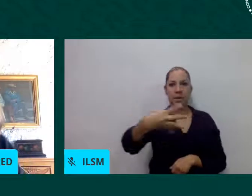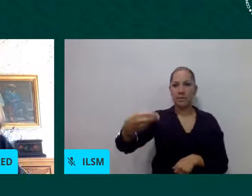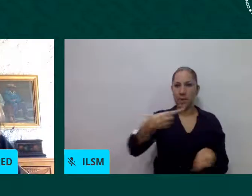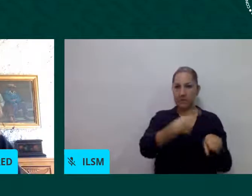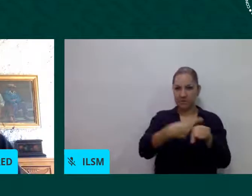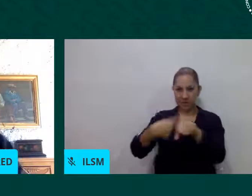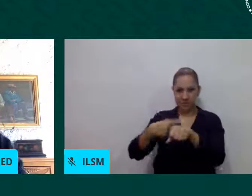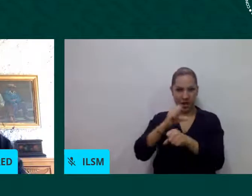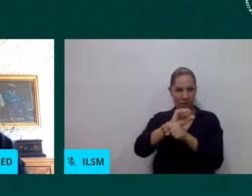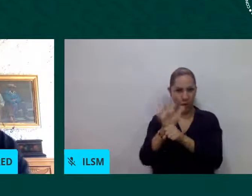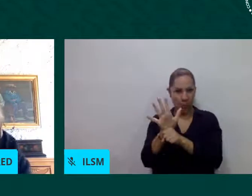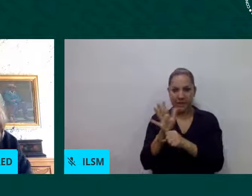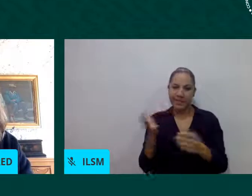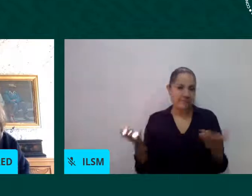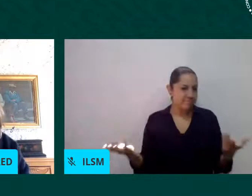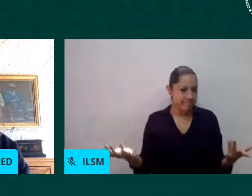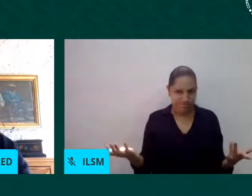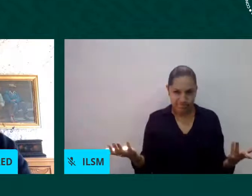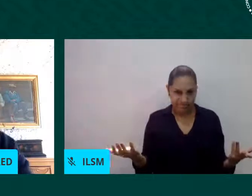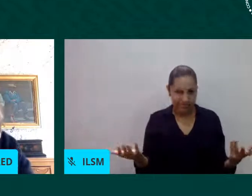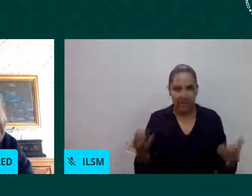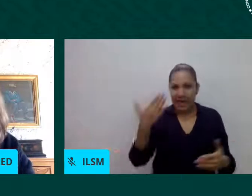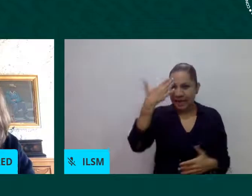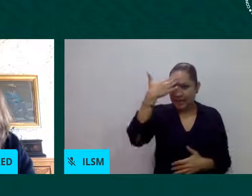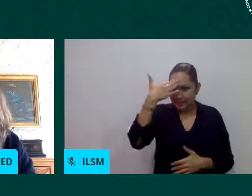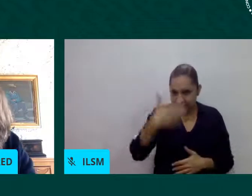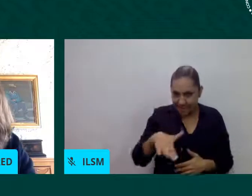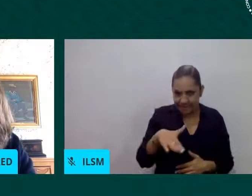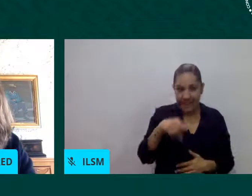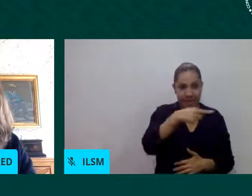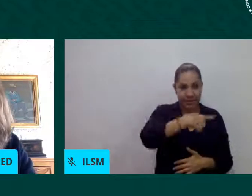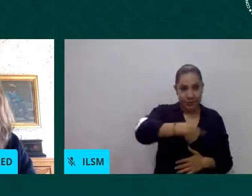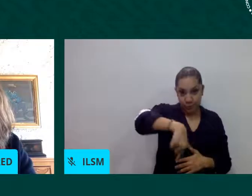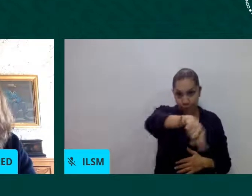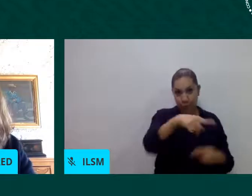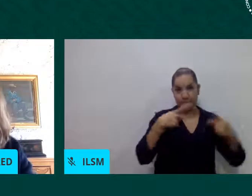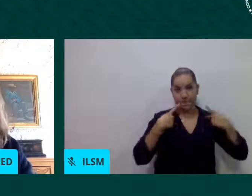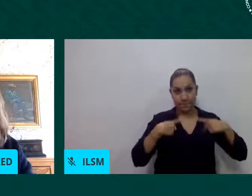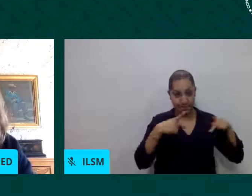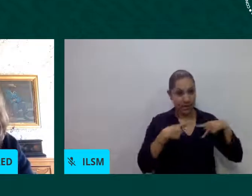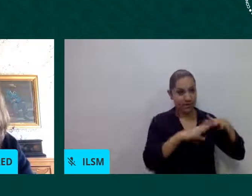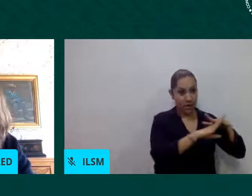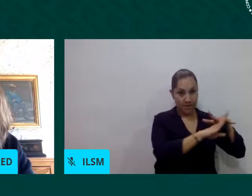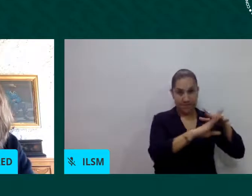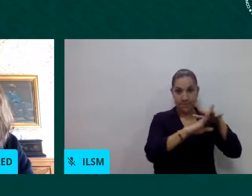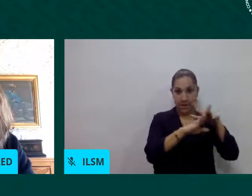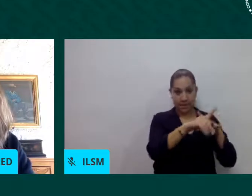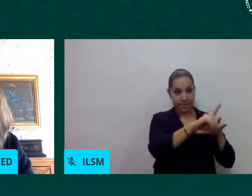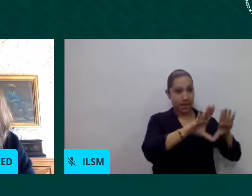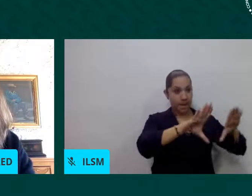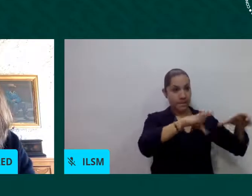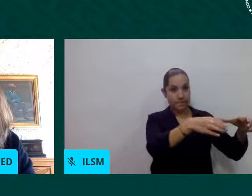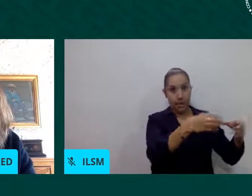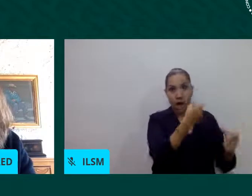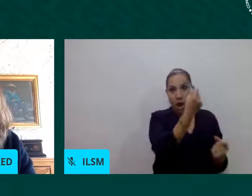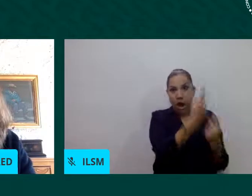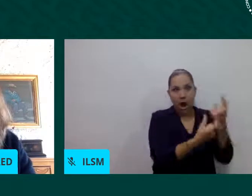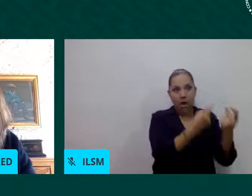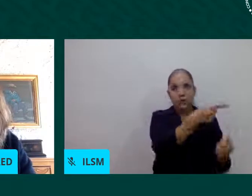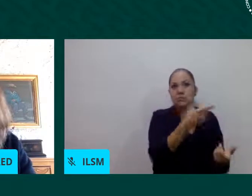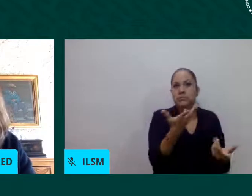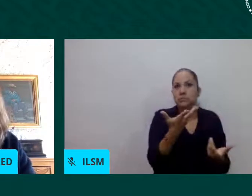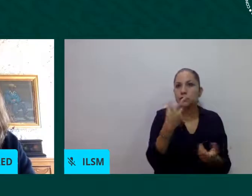las personas migrantes en situación de vulnerabilidad y específicamente de pobreza y que huyen de situaciones de violencia pues